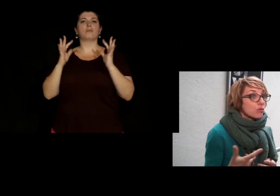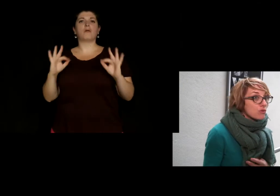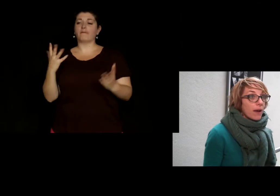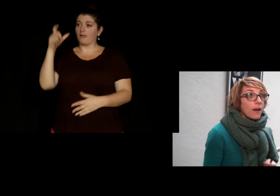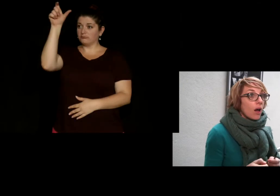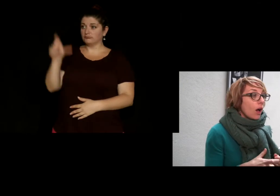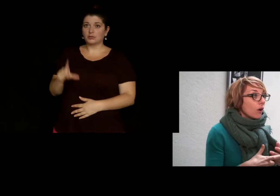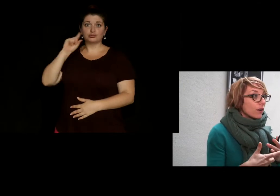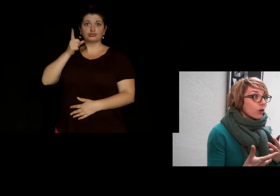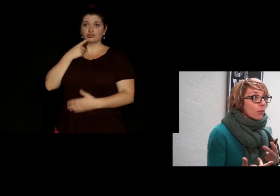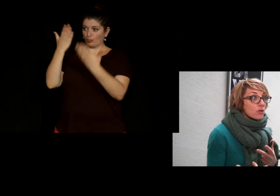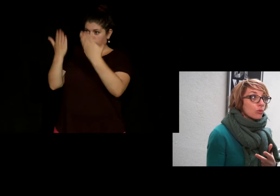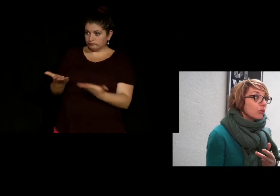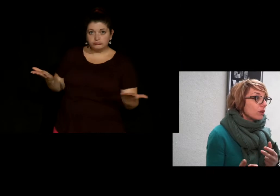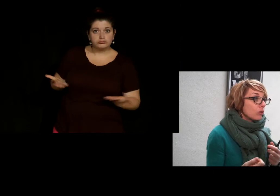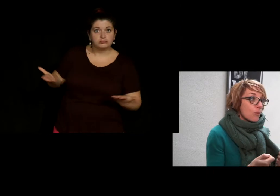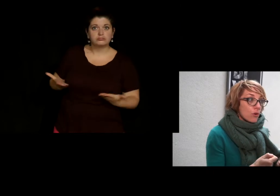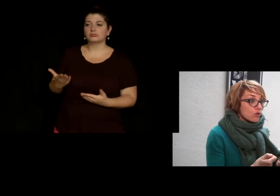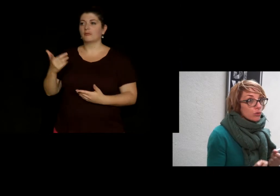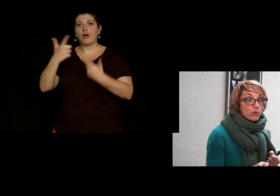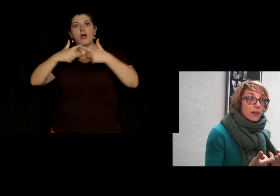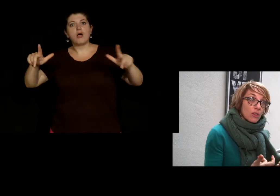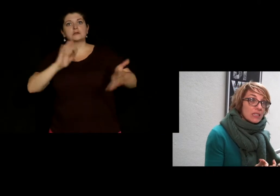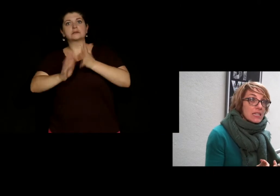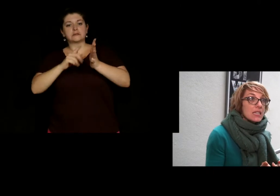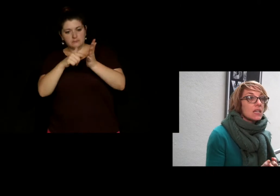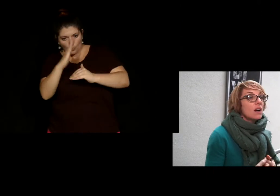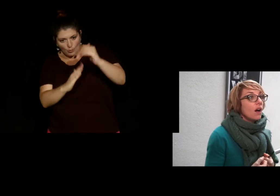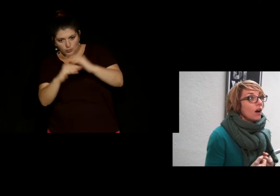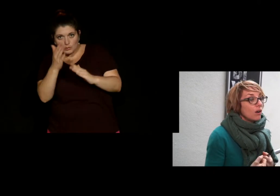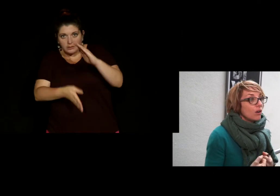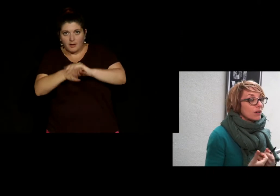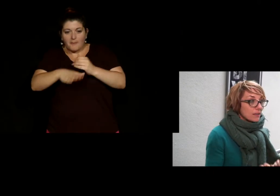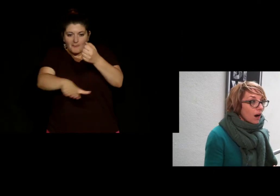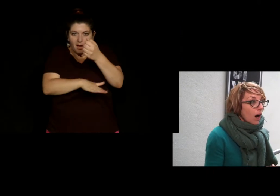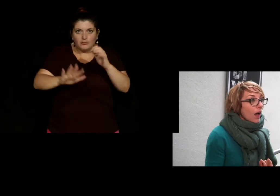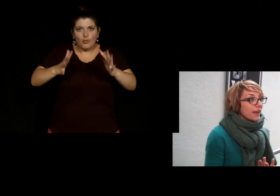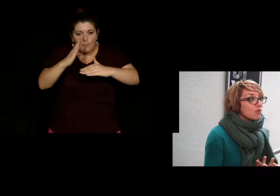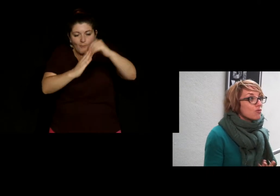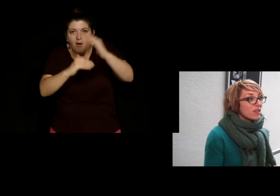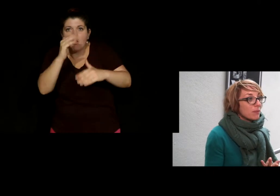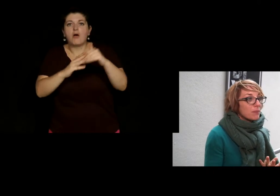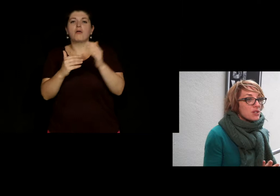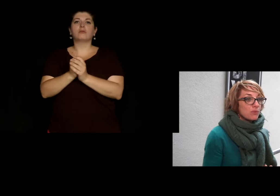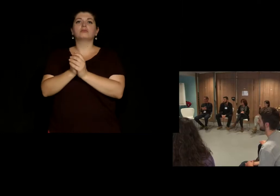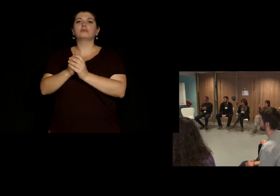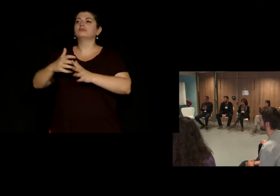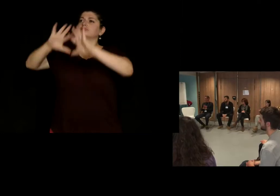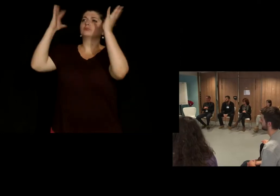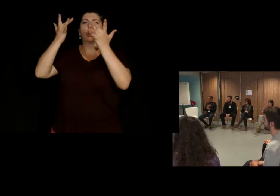culturelles, quelques bases de comment se construit la langue des signes, etc. Et du coup, cet après-midi, on voulait vraiment qu'ils rentrent dans le